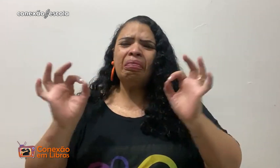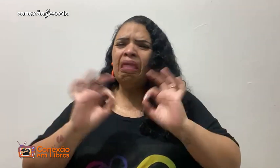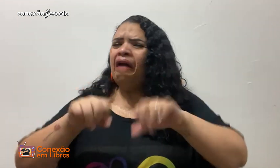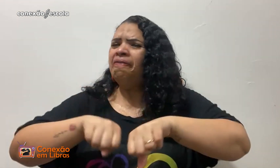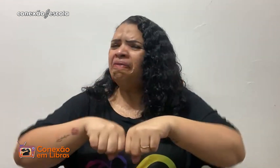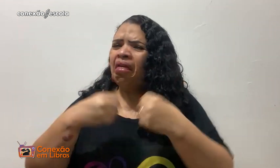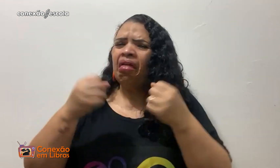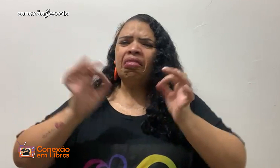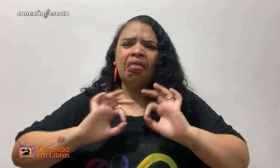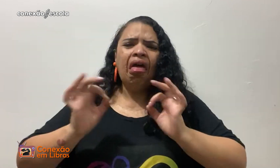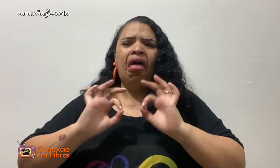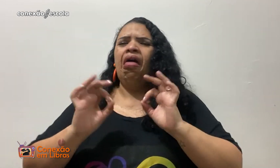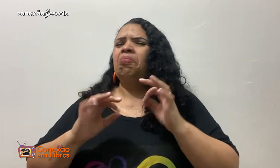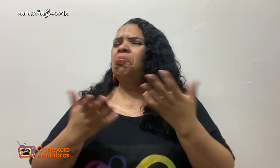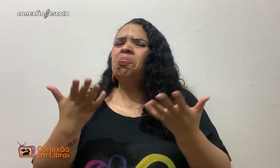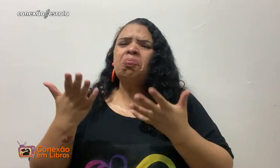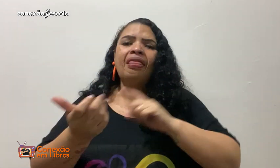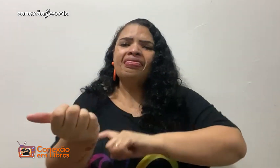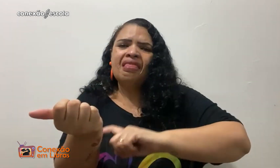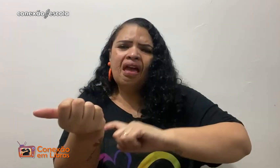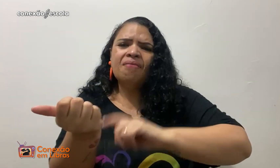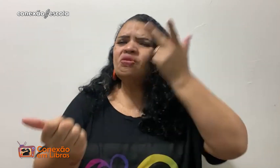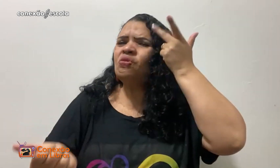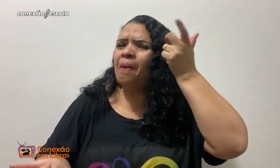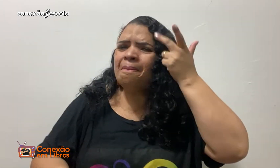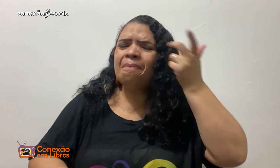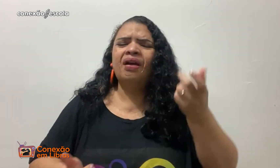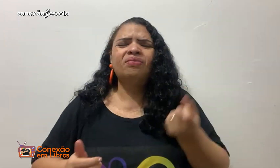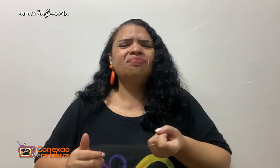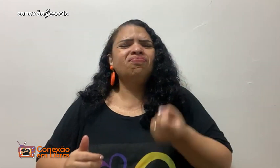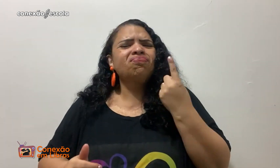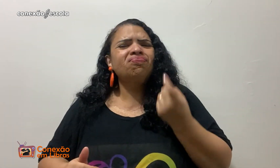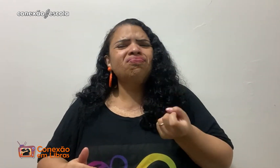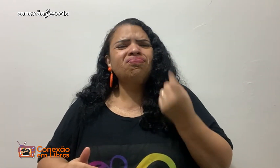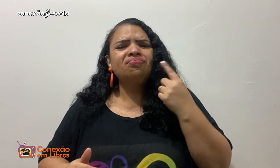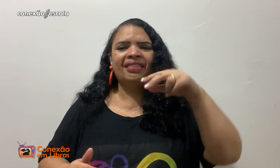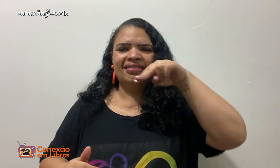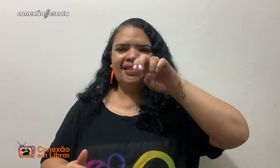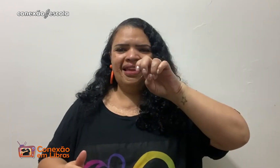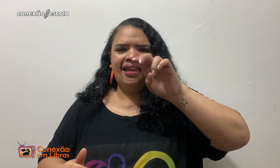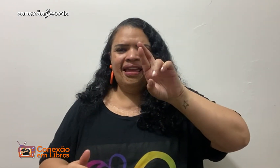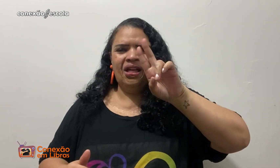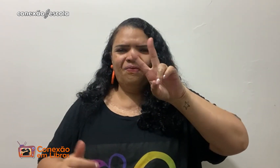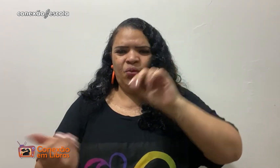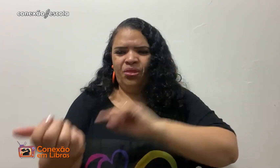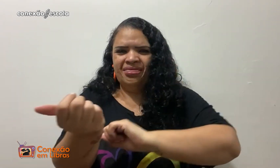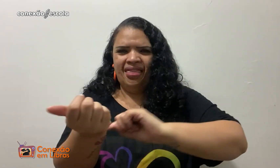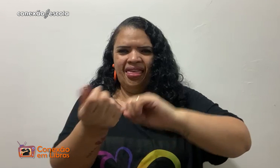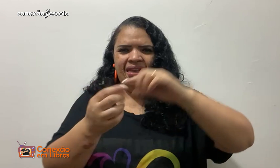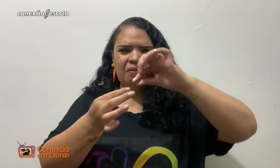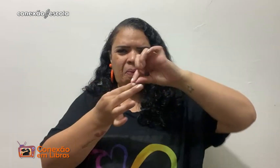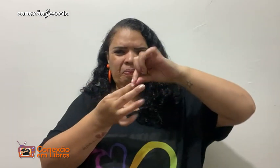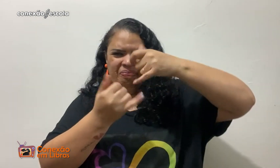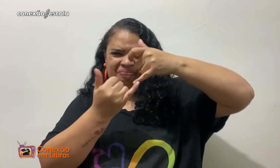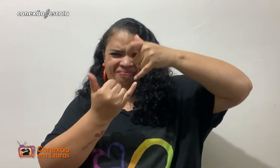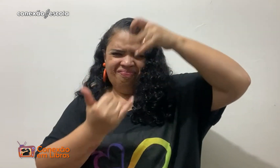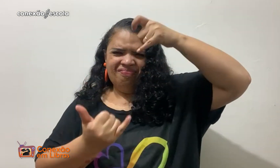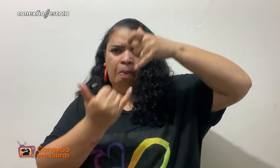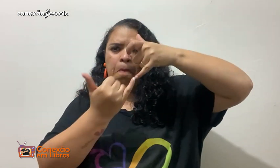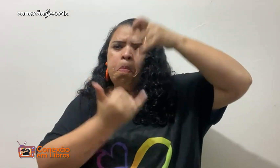médico falava, não, não tem nada quebrado, não tem nada trincado, não tem nada nos músculos, nos nervos dela, não tem problema nenhum. Não